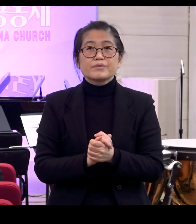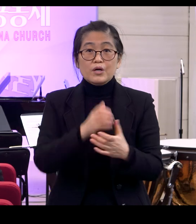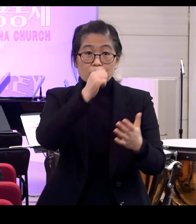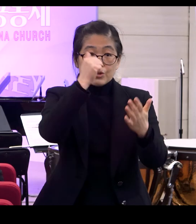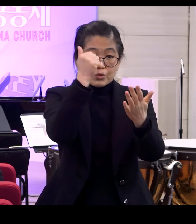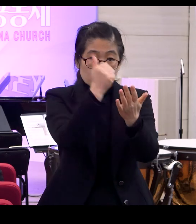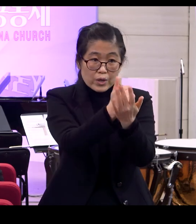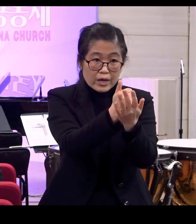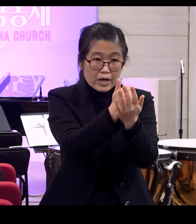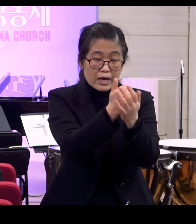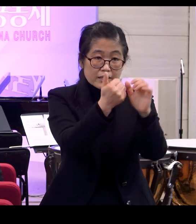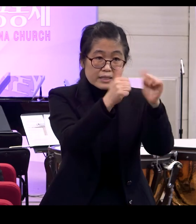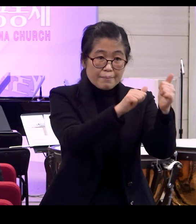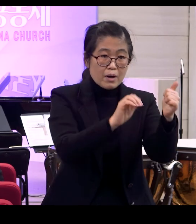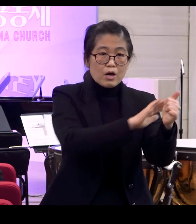죄가 우리를 향해서 공간을 못 쳐요